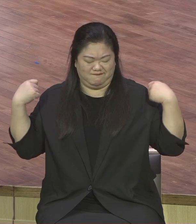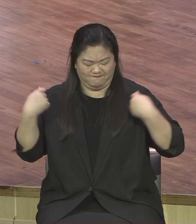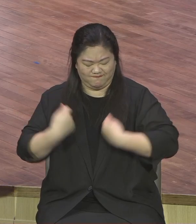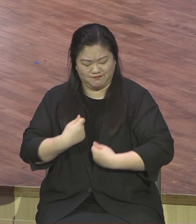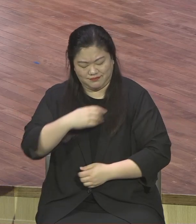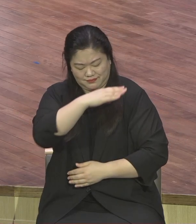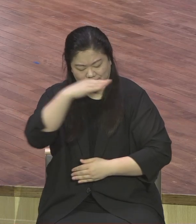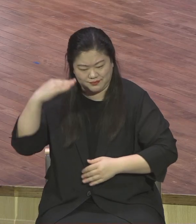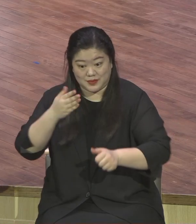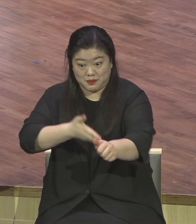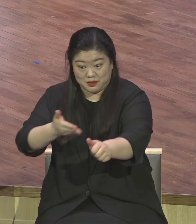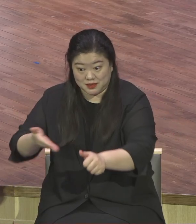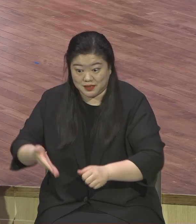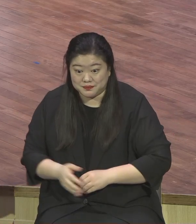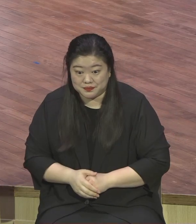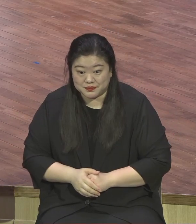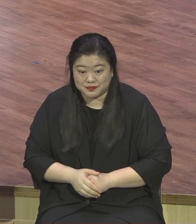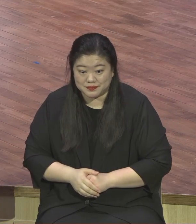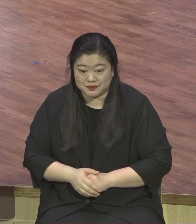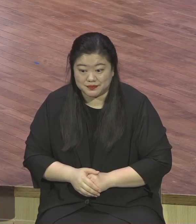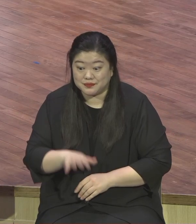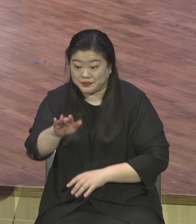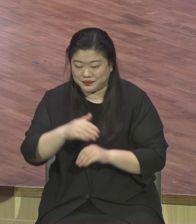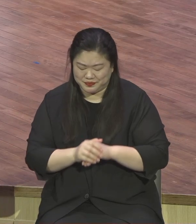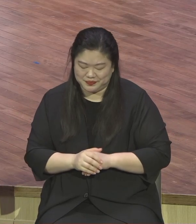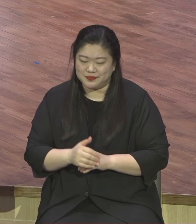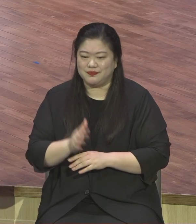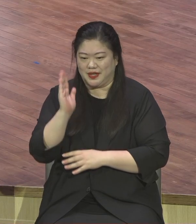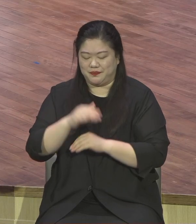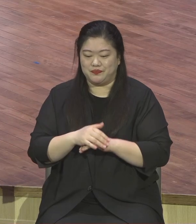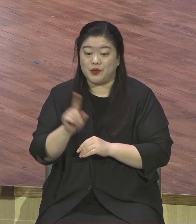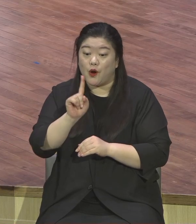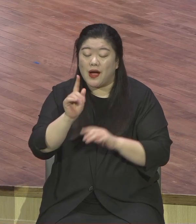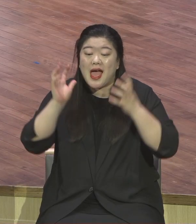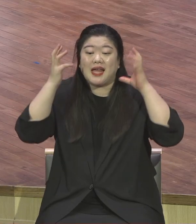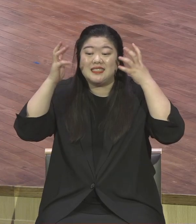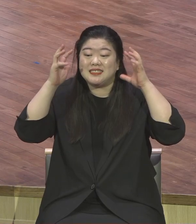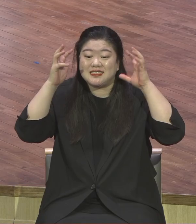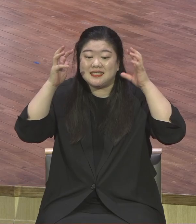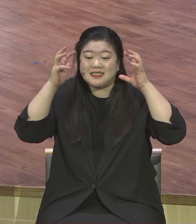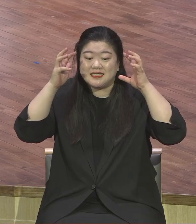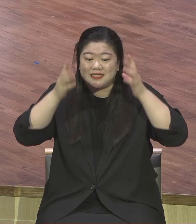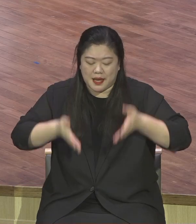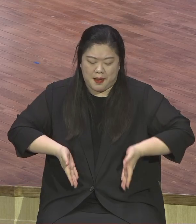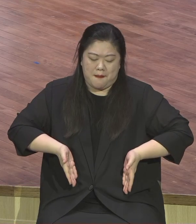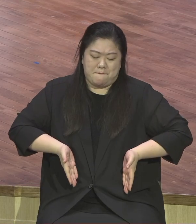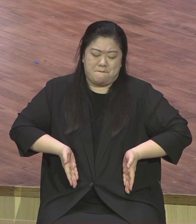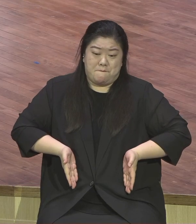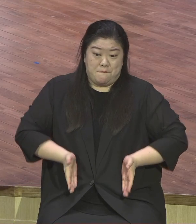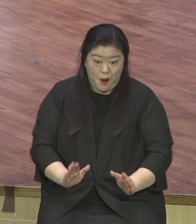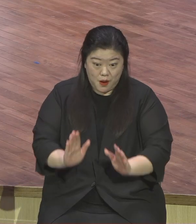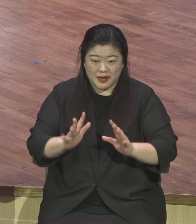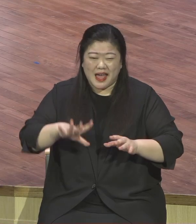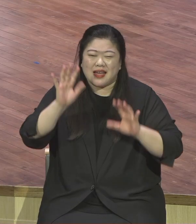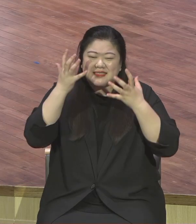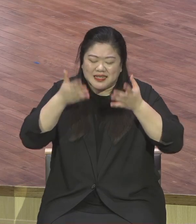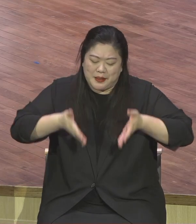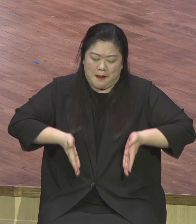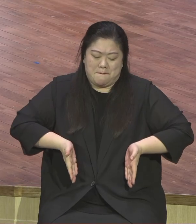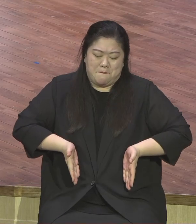갓난아이가요 태어나면 어찌 돼요 의의 옷을 입었단 말이에요 이제 막 태어난 거예요 그래서 무슨